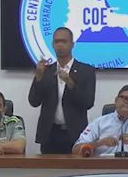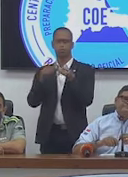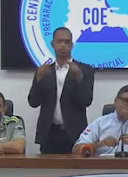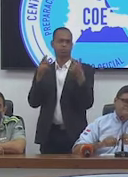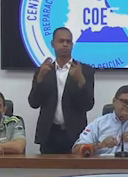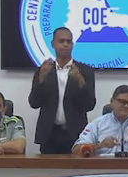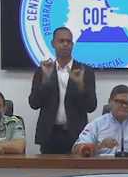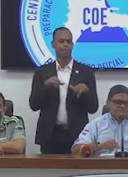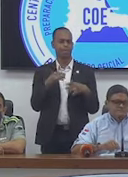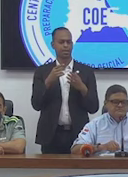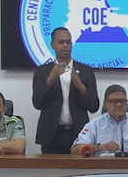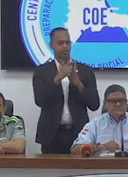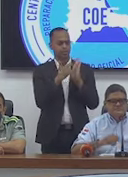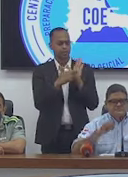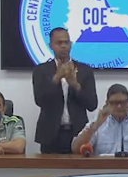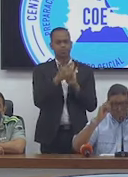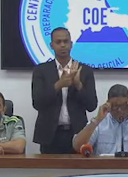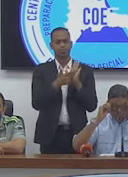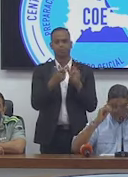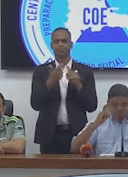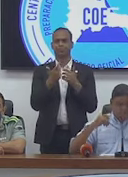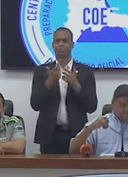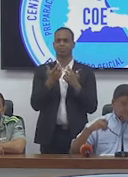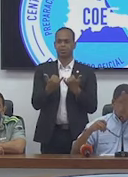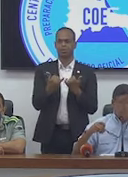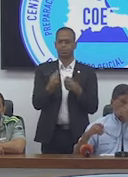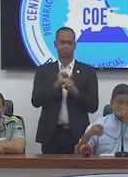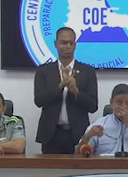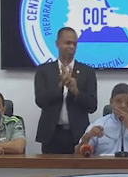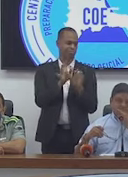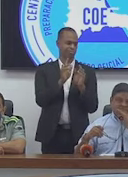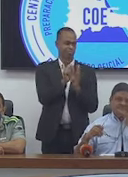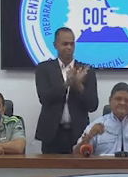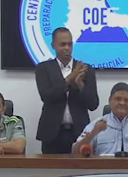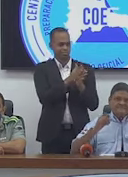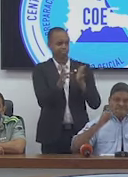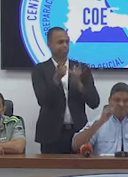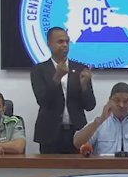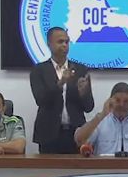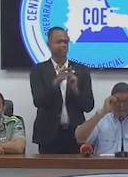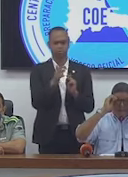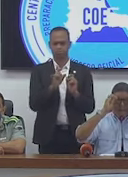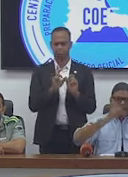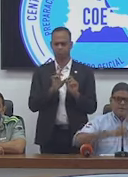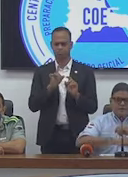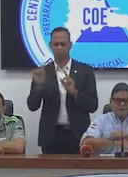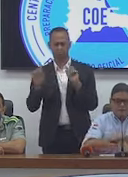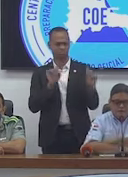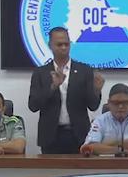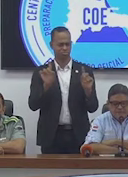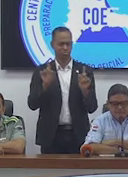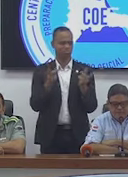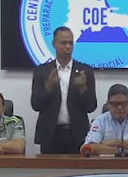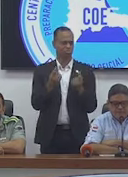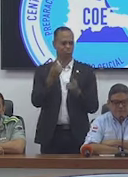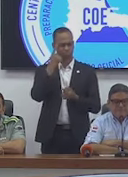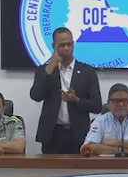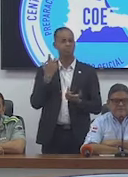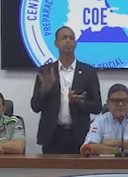medidas que, a pesar de que el tiempo es diferente a otros años anteriores? Bueno,